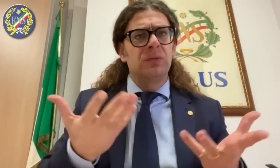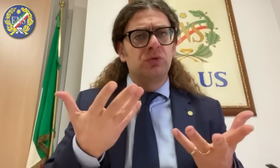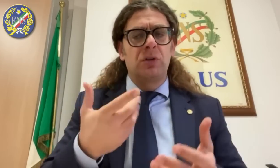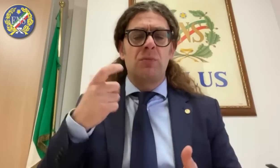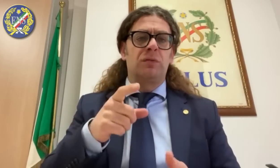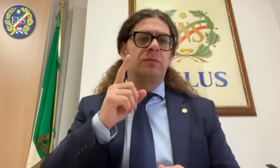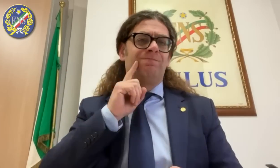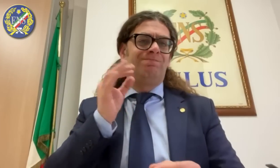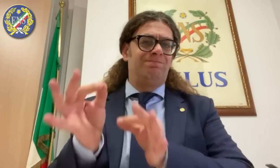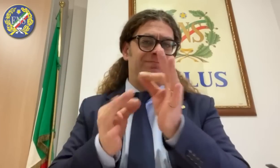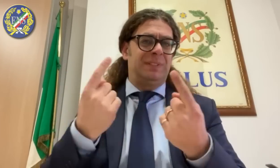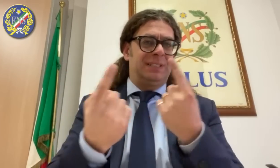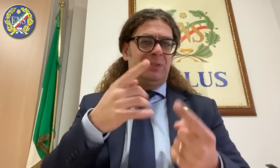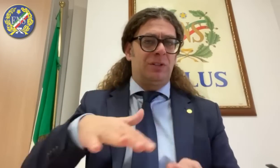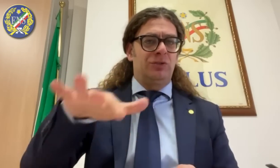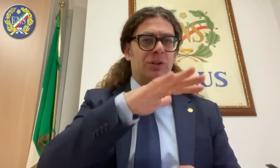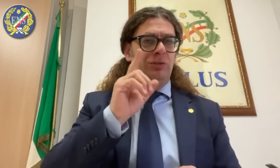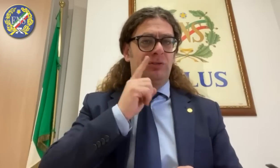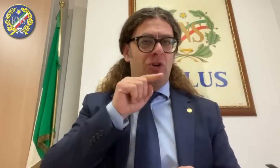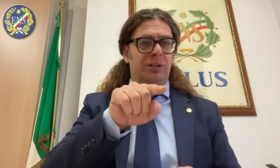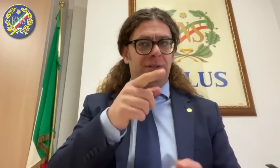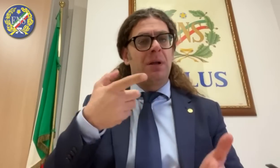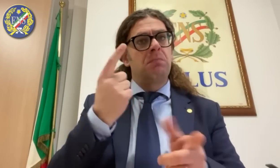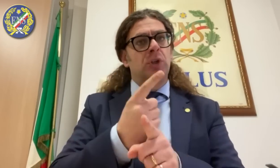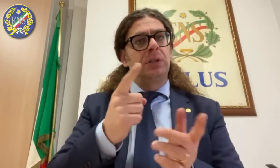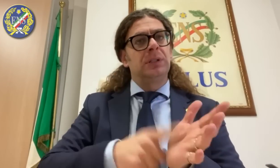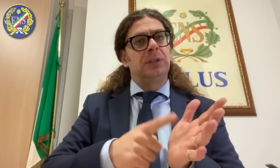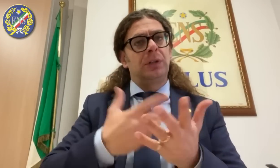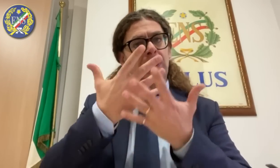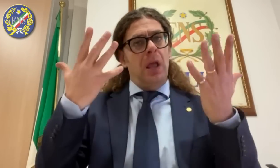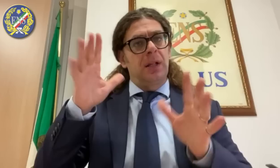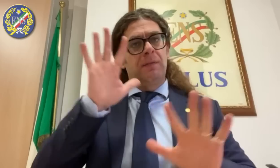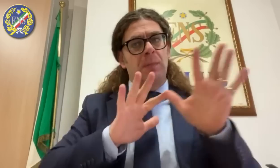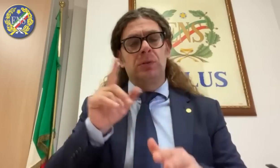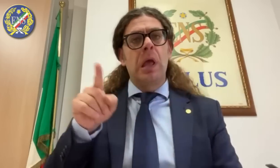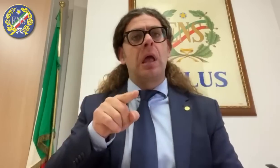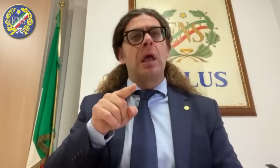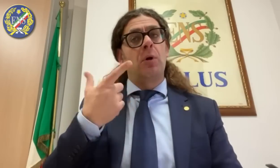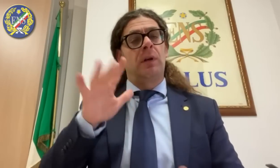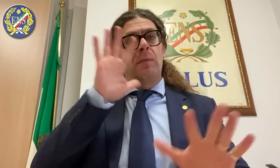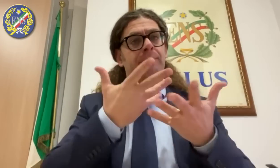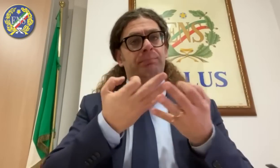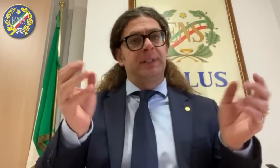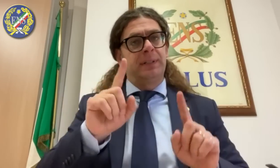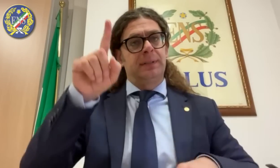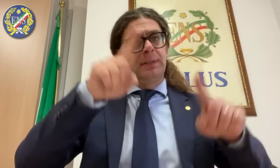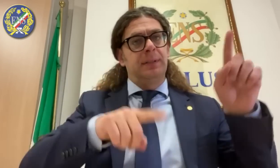presidenti nazionali di FAND, UIC, ANMIL e ANGLAT se avessero riscontrato le stesse problematiche,